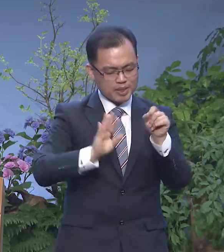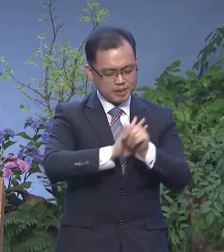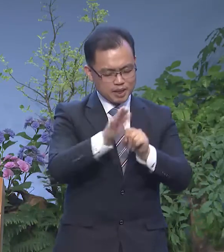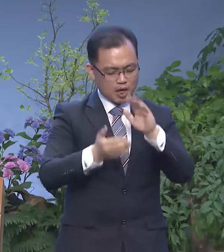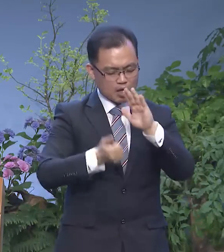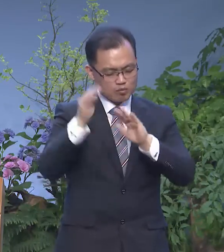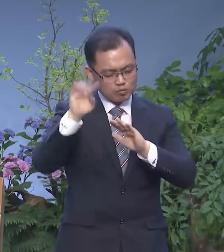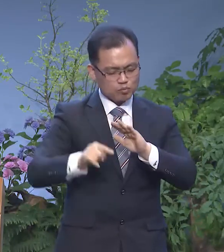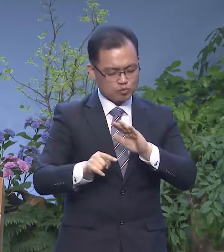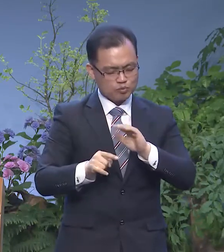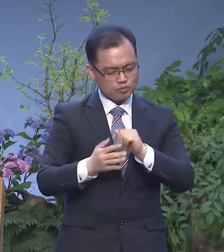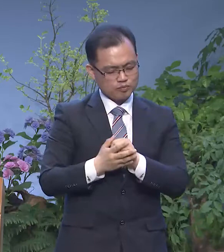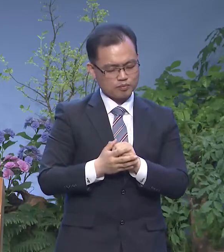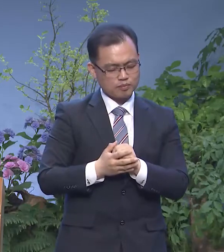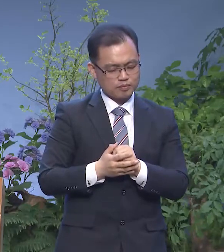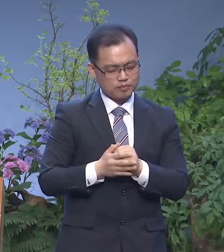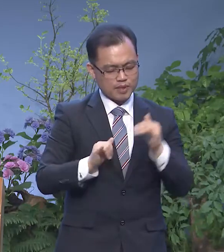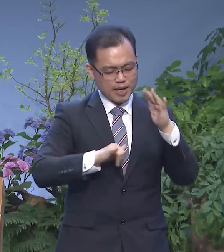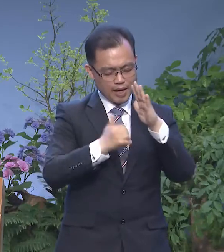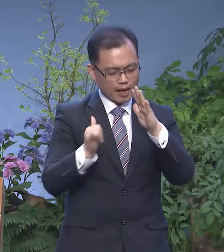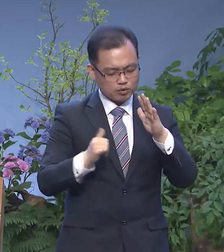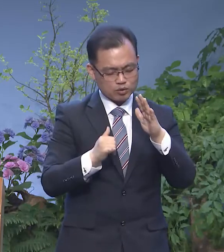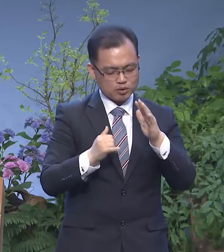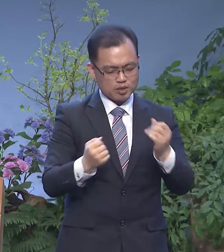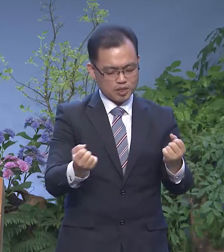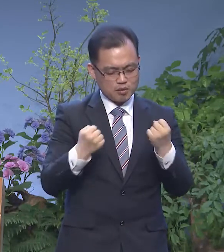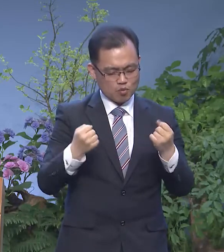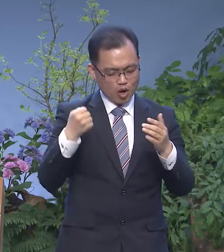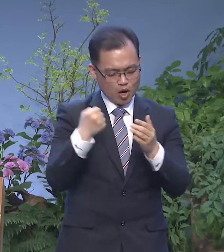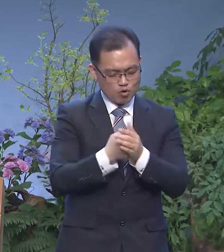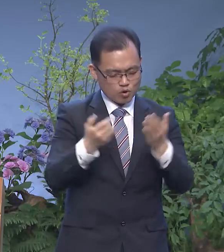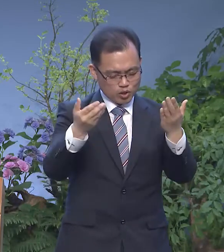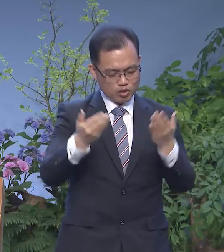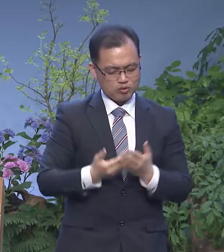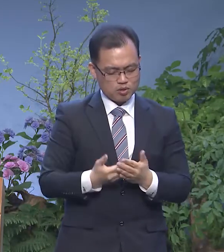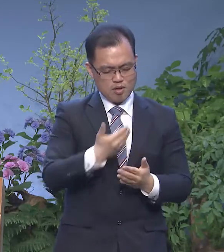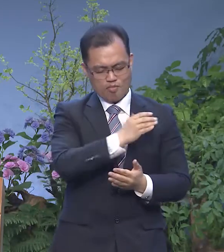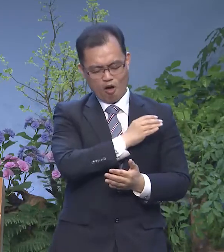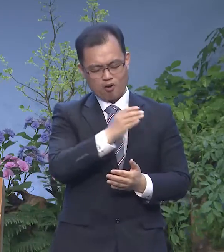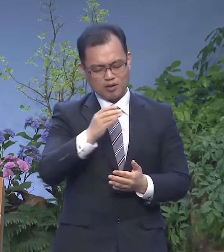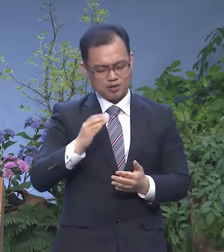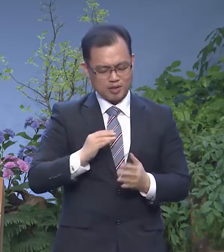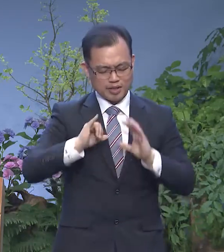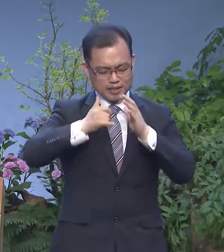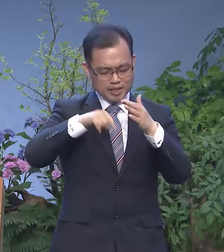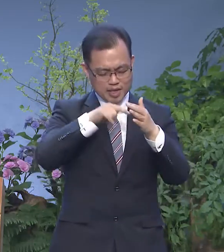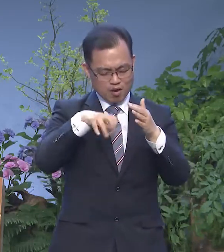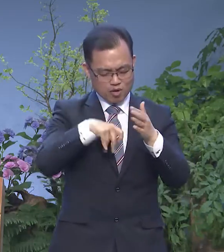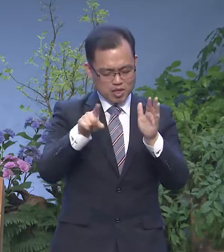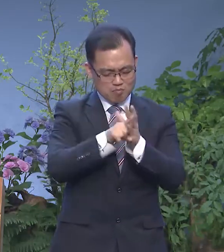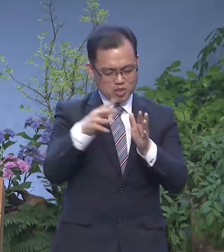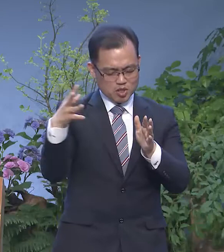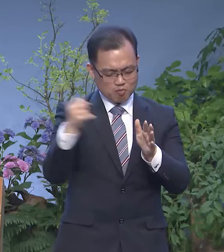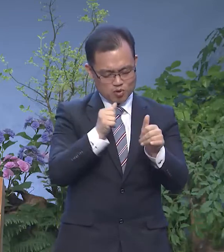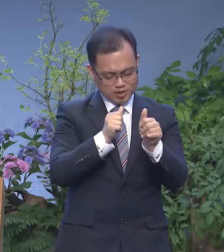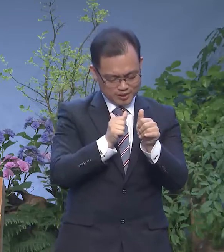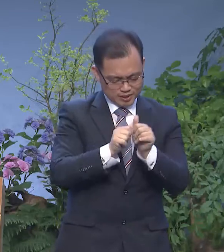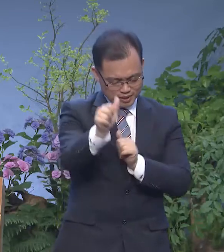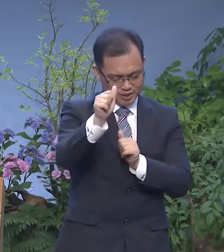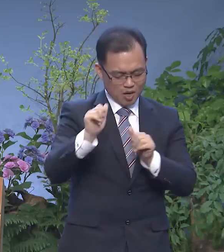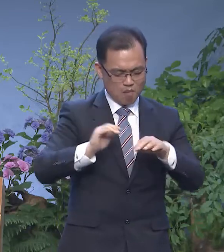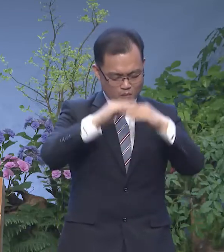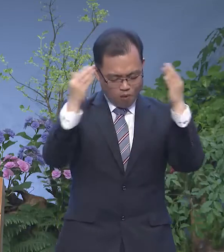소망부 가족들에게 힘과 용기를 다하셔서 넉넉히 세상 가운데서 믿음으로 승리하는 우리